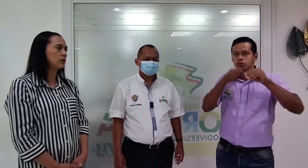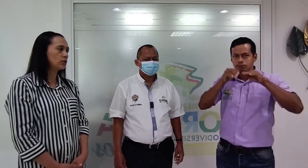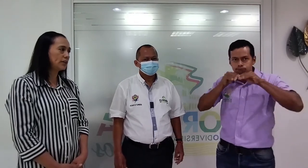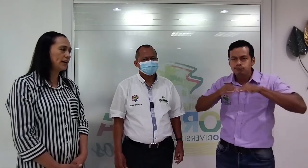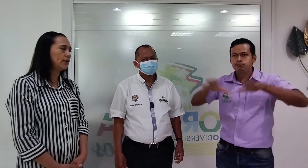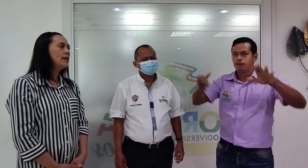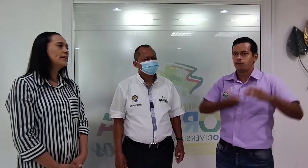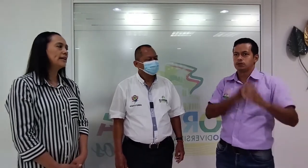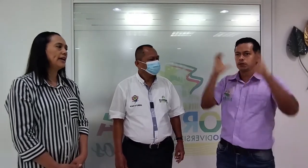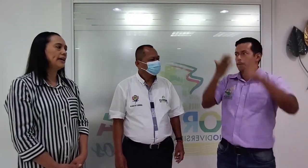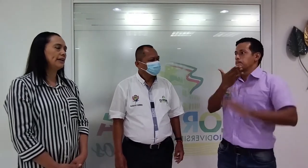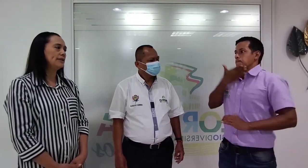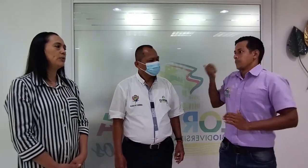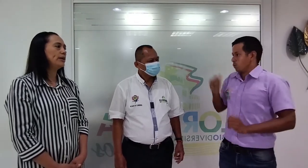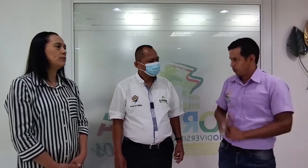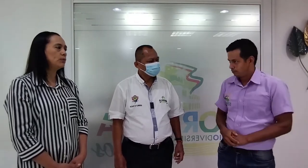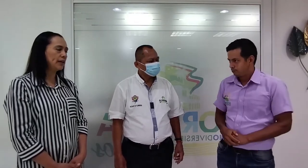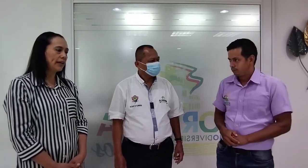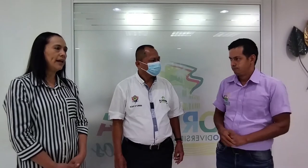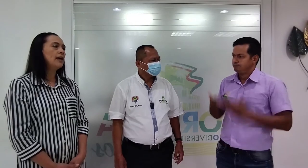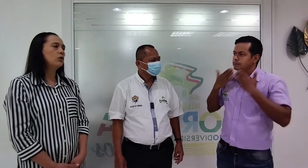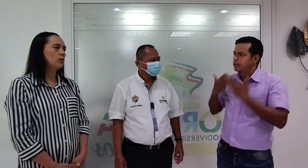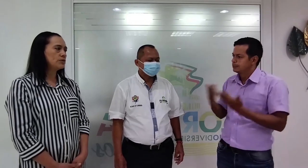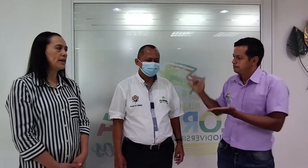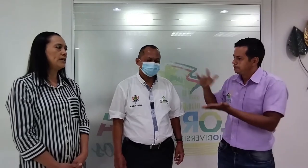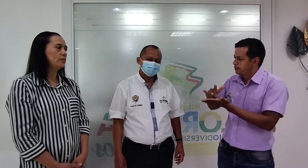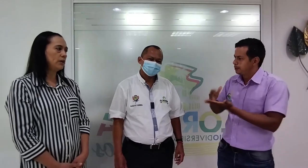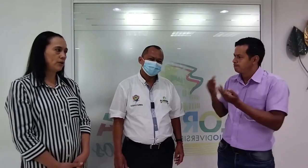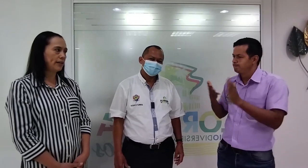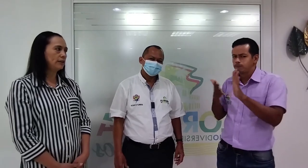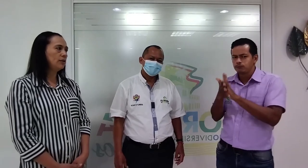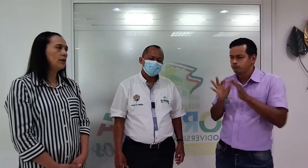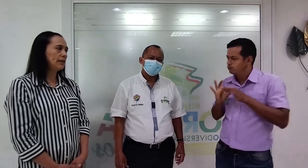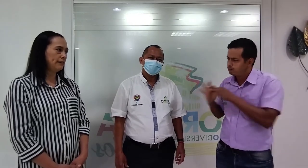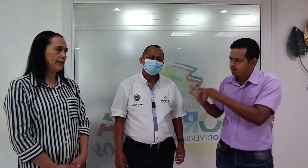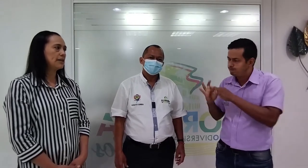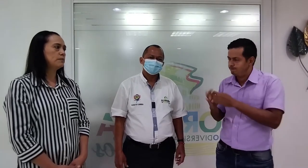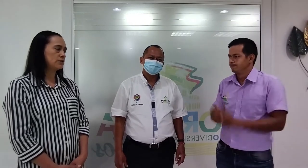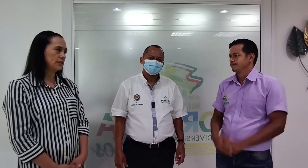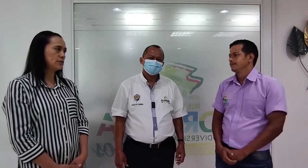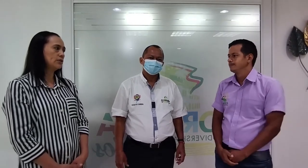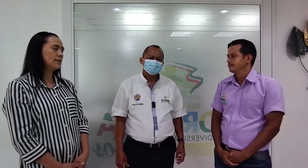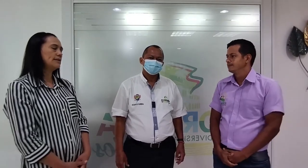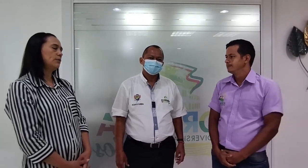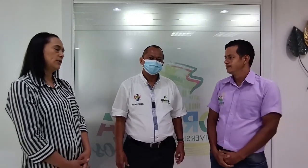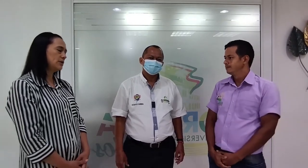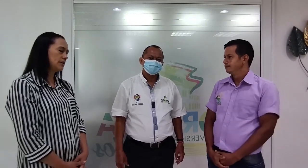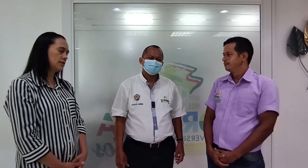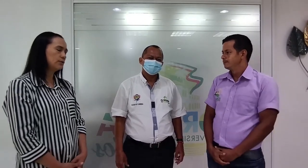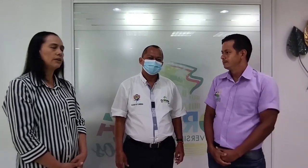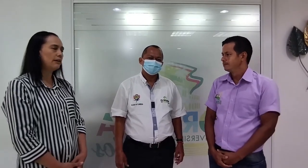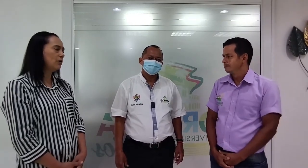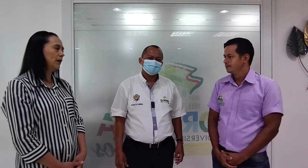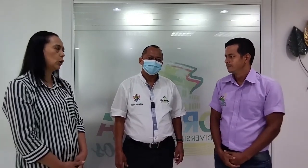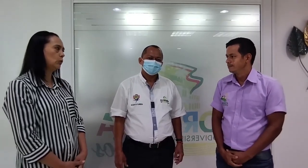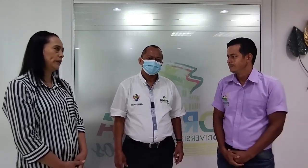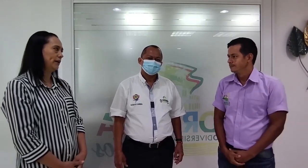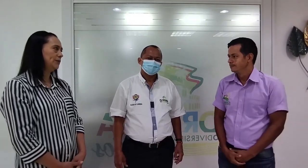Al contrario, que se pueda divulgar cómo se ha ido mejorando la vida de las personas sordas y ha podido hacerse un trabajo mal comunal.